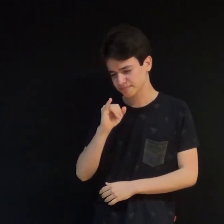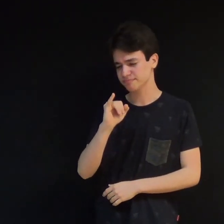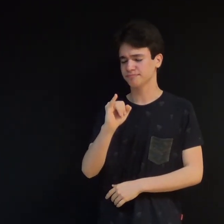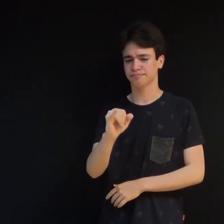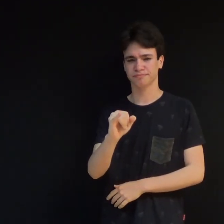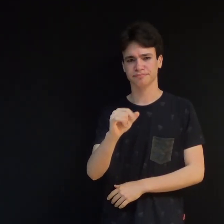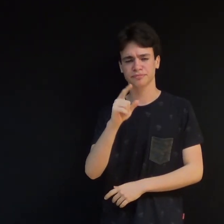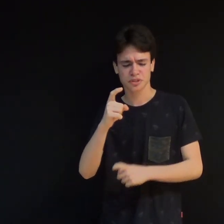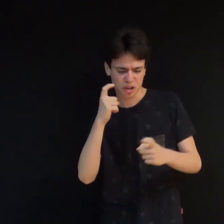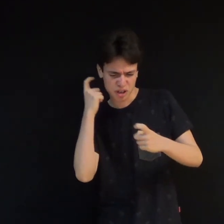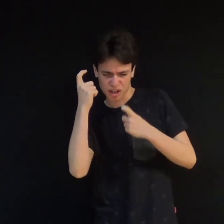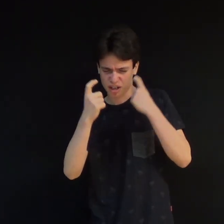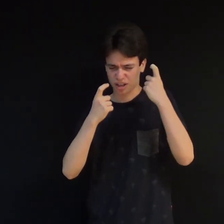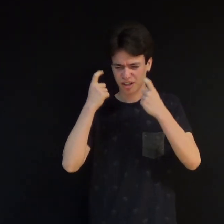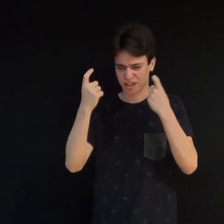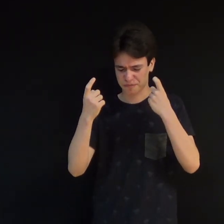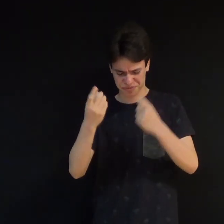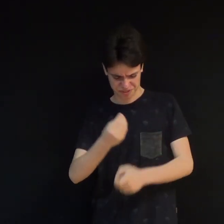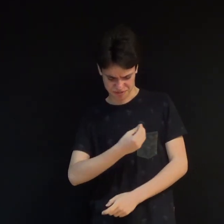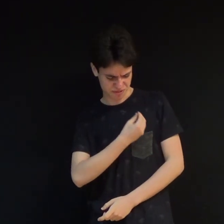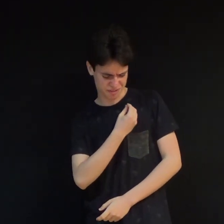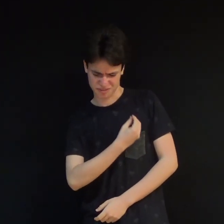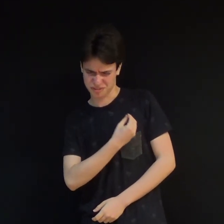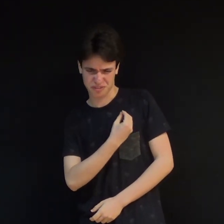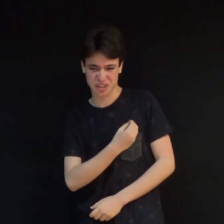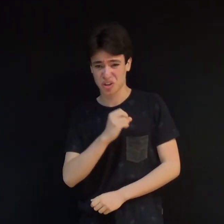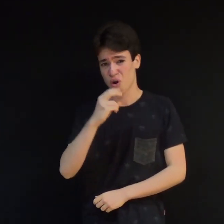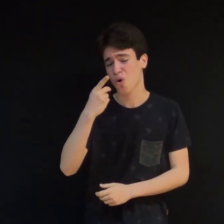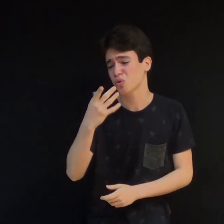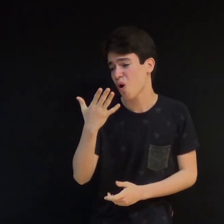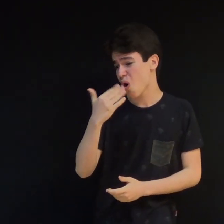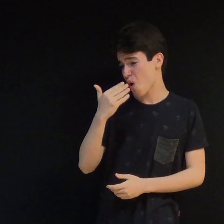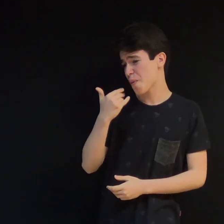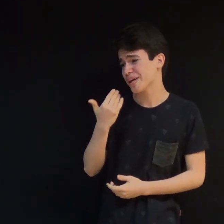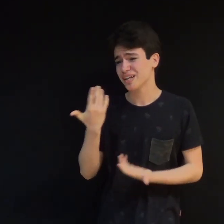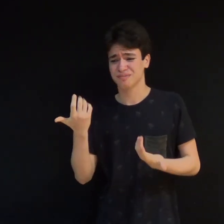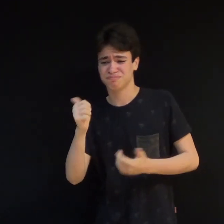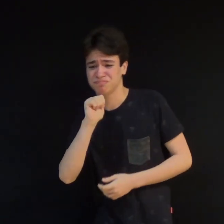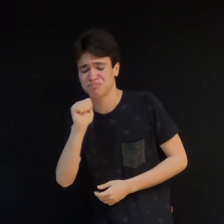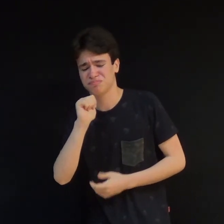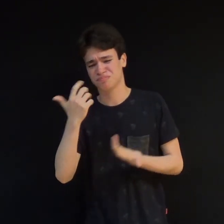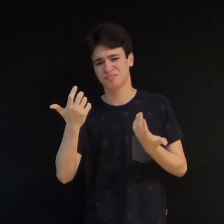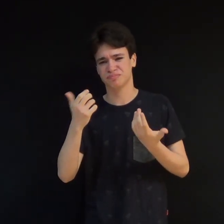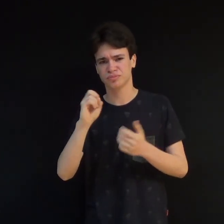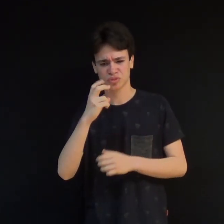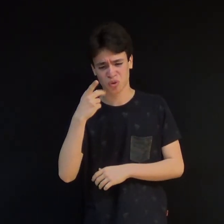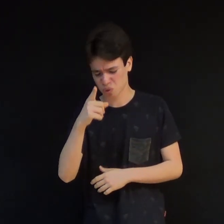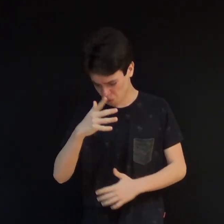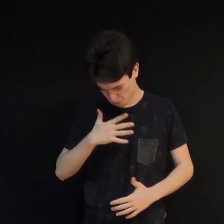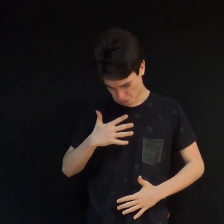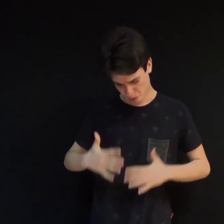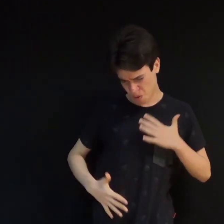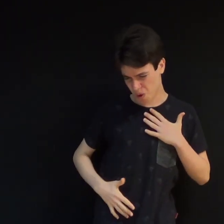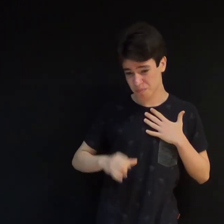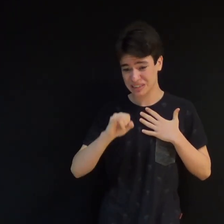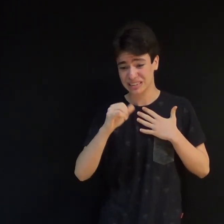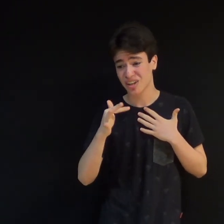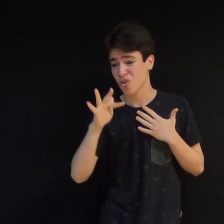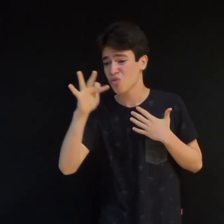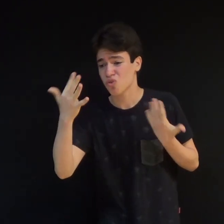Não se preocupem com suas próprias vidas, quanto que comer ou beber, nem com seus próprios corpos, quanto que